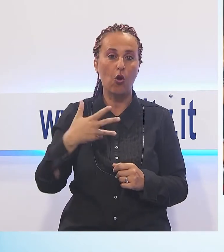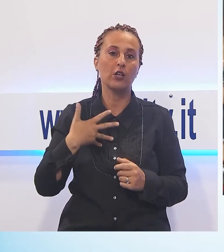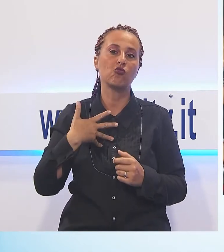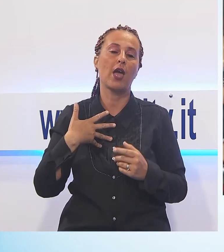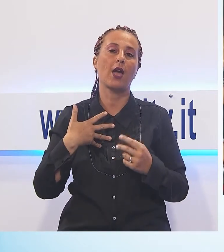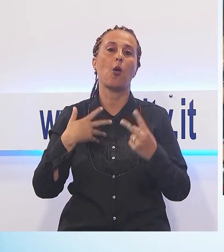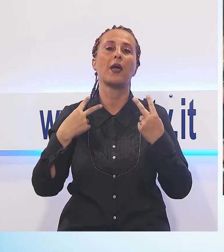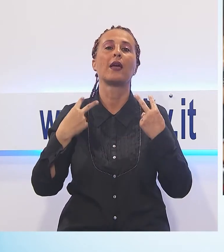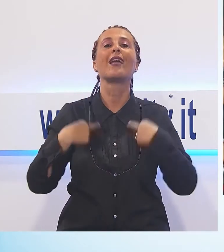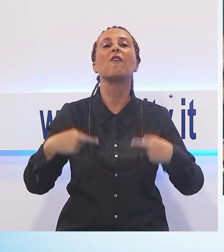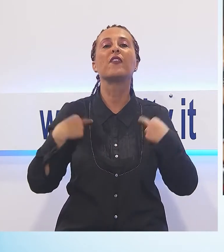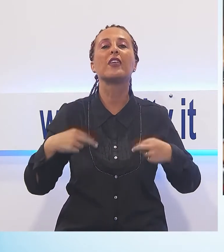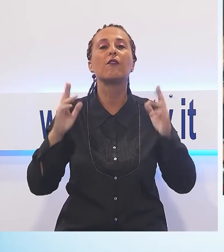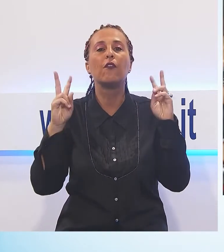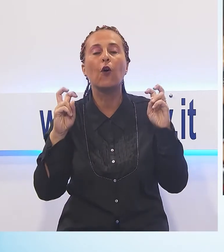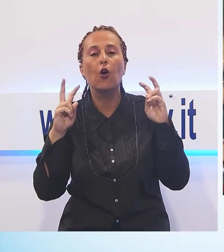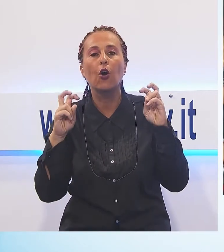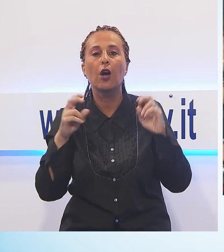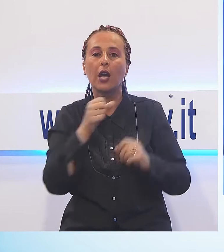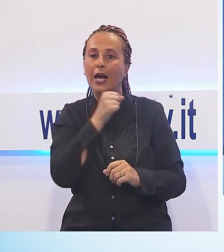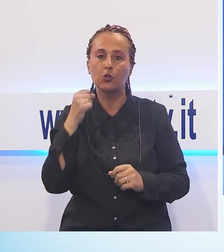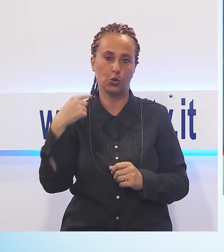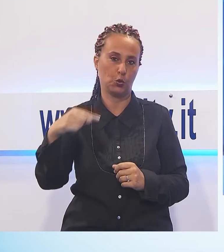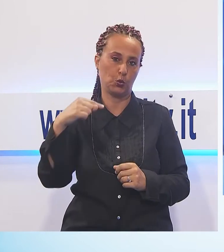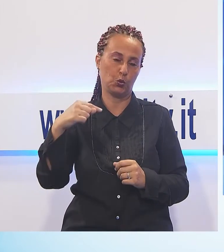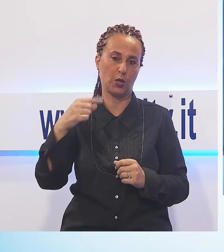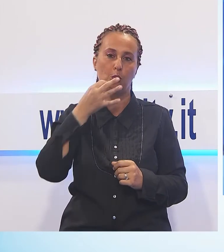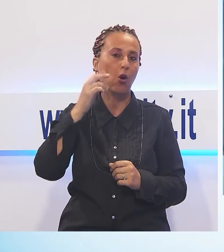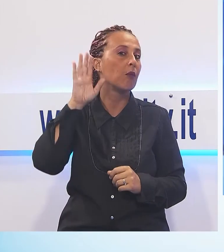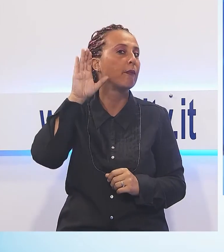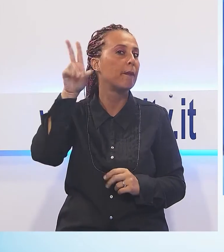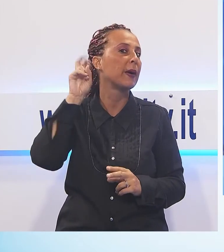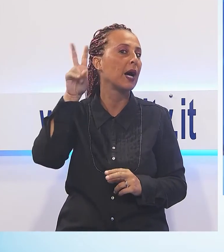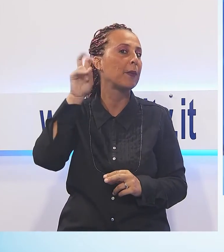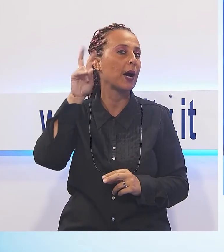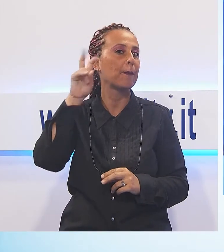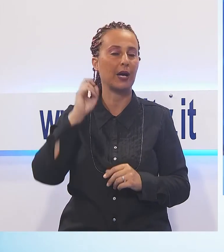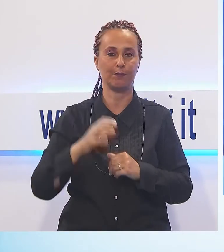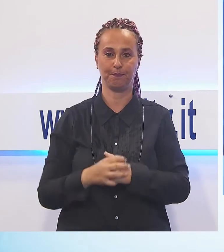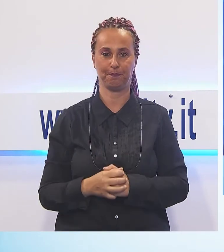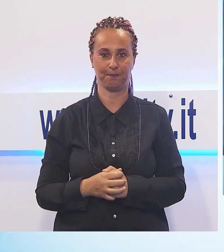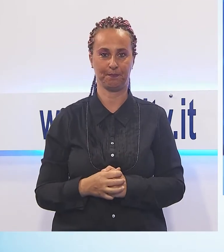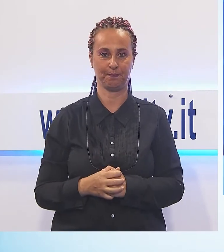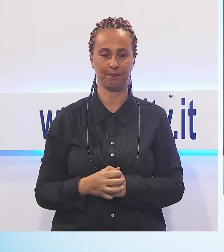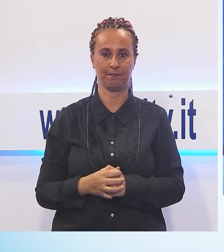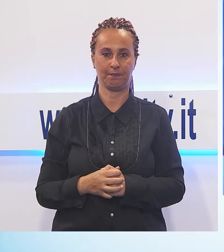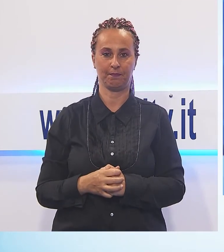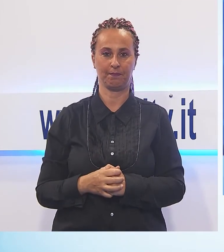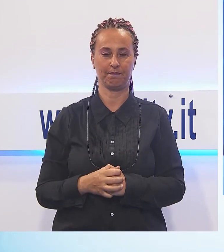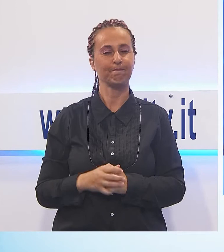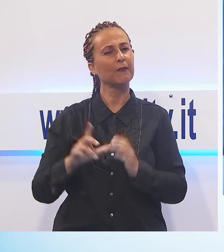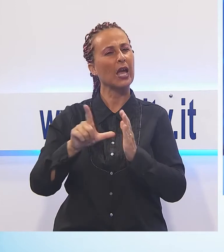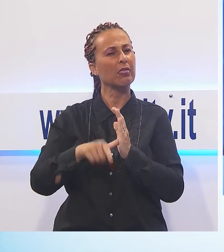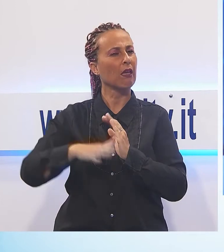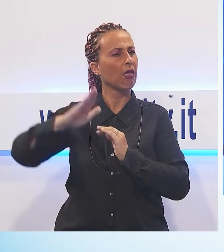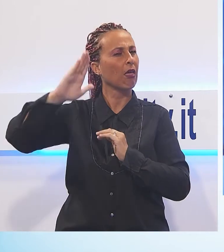le canzoni dell'ultimo album del cantautore lucchese. Dai tempi antichi, così potremmo anche